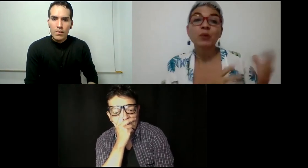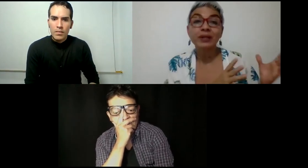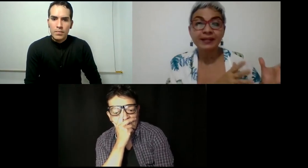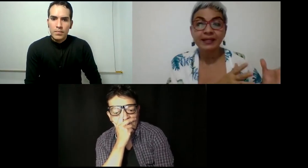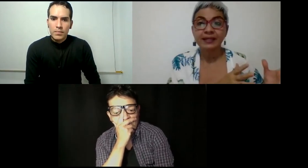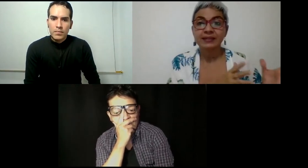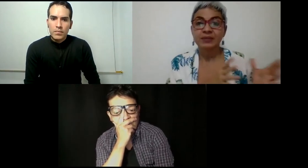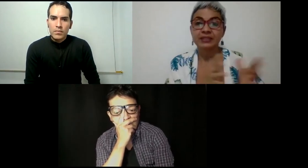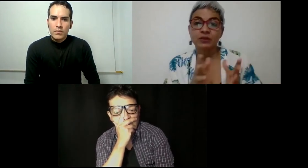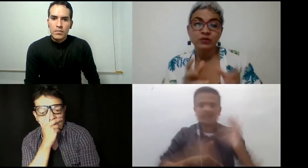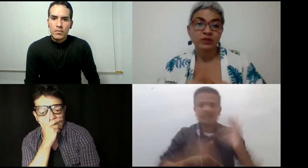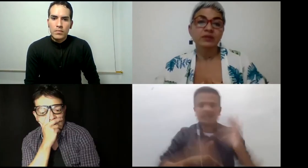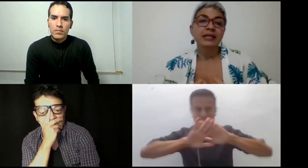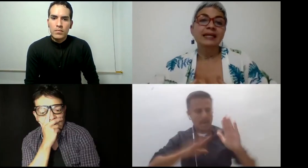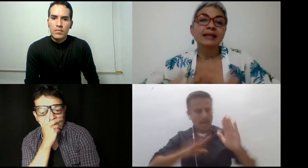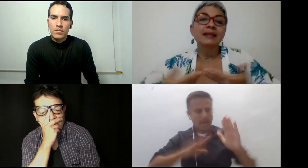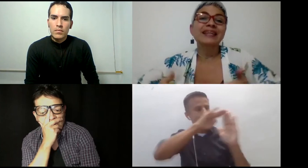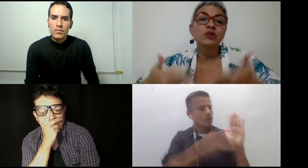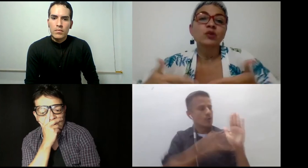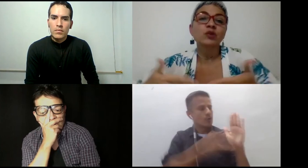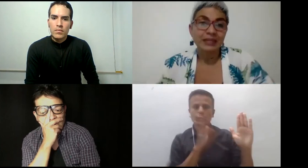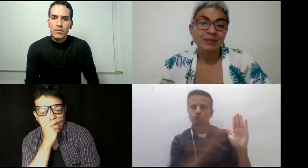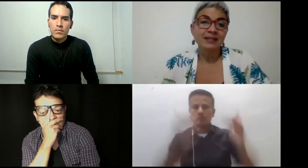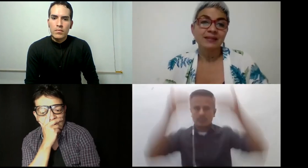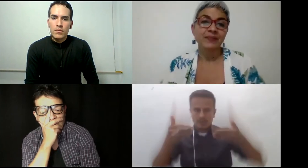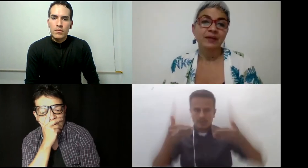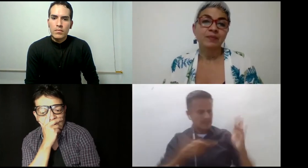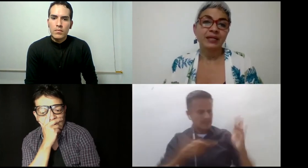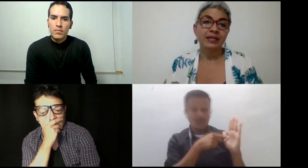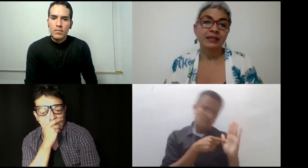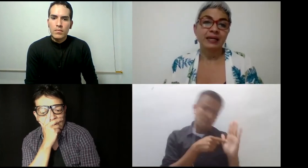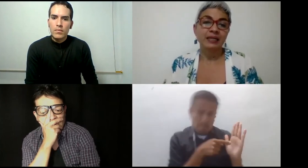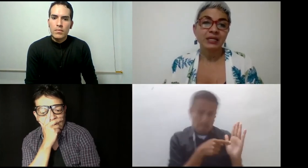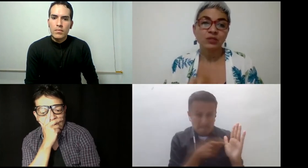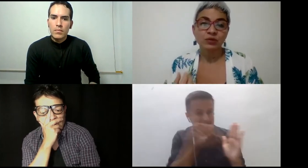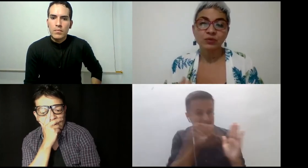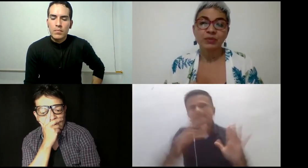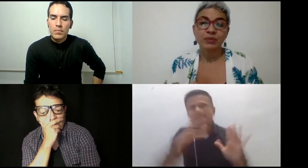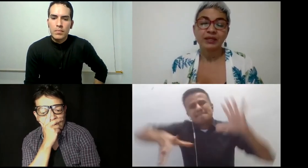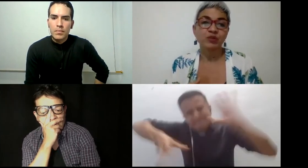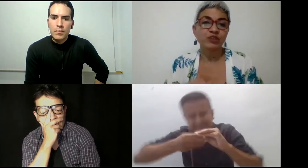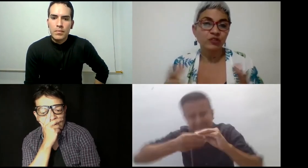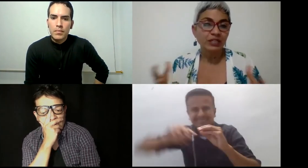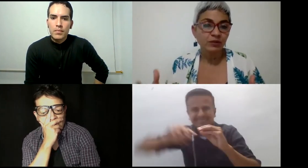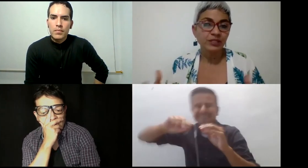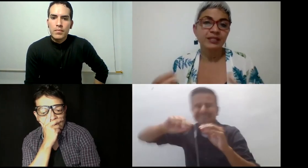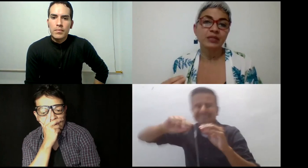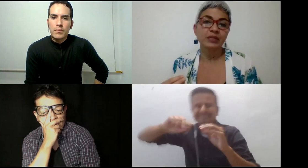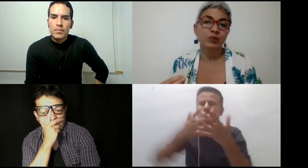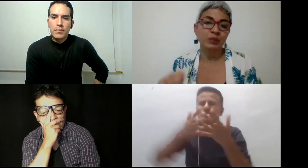política de discapacidad e inclusión, qué tanto da más para que haya mayor proceso incluyente y podamos